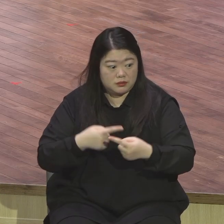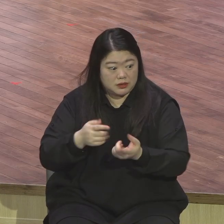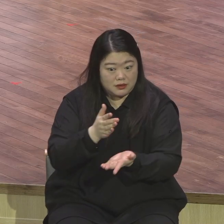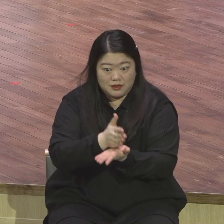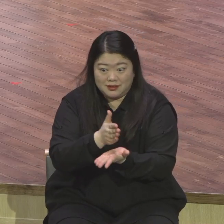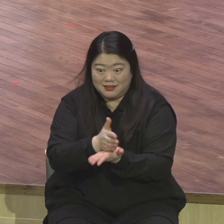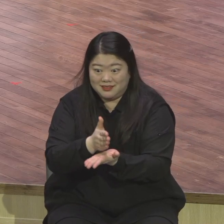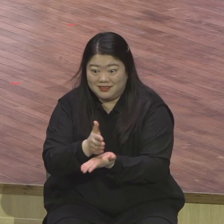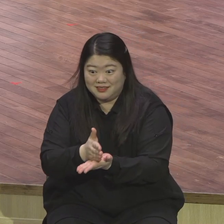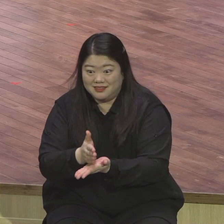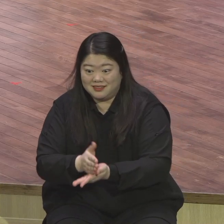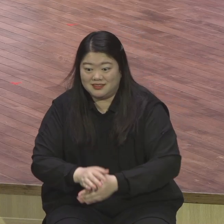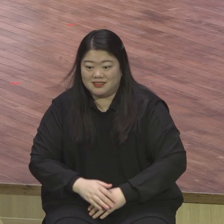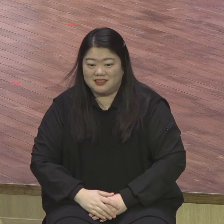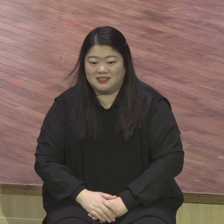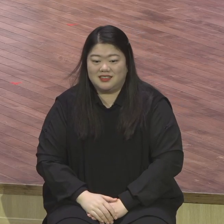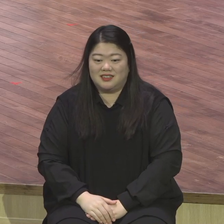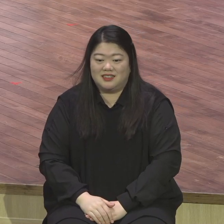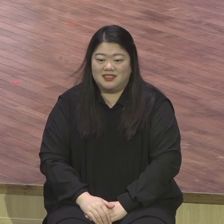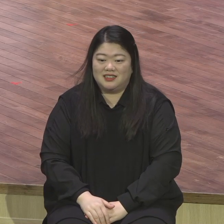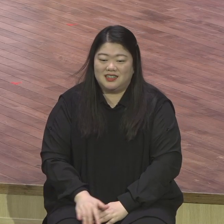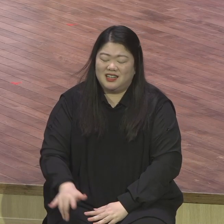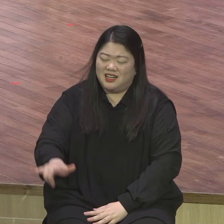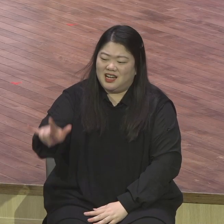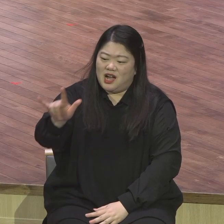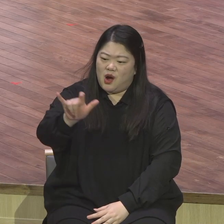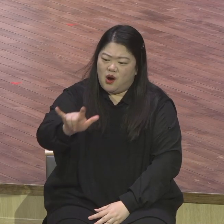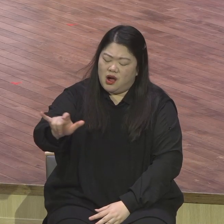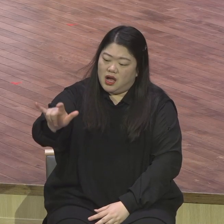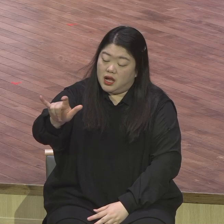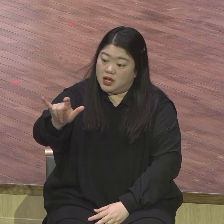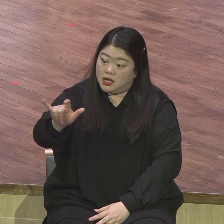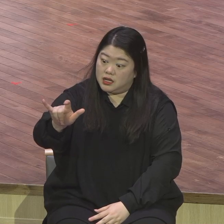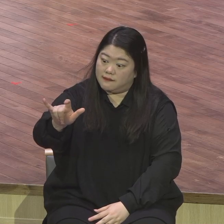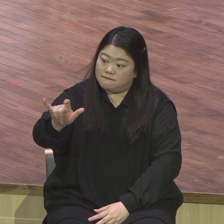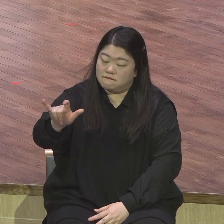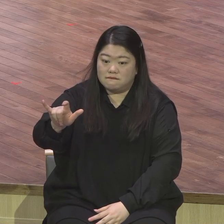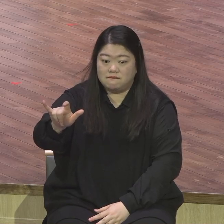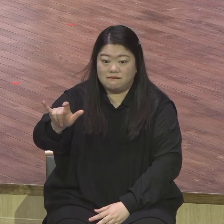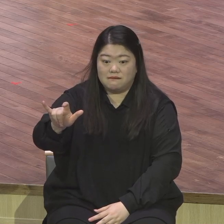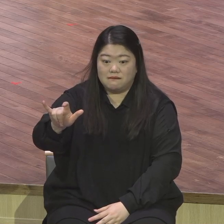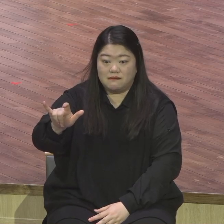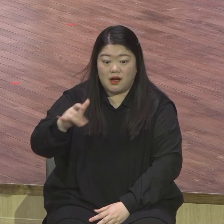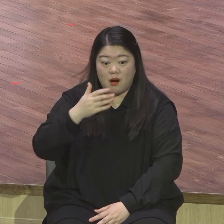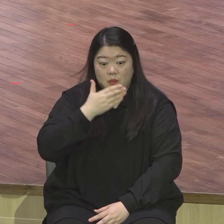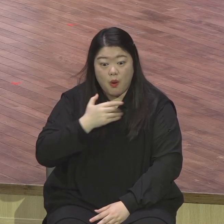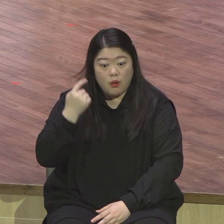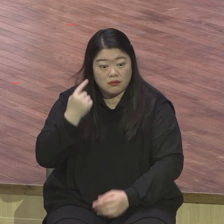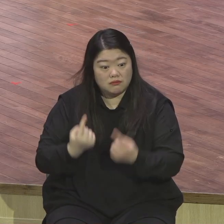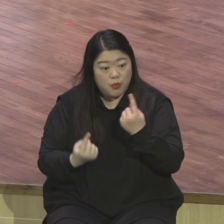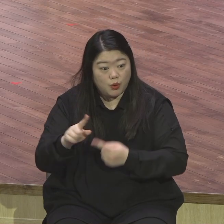코로나가 그렇게 보검보다 위대합니까 위대합니까 물질이 가난이 질병이